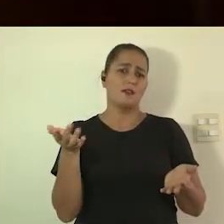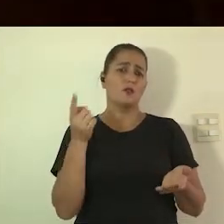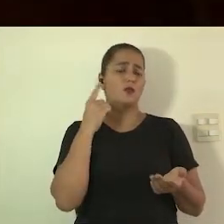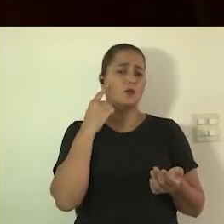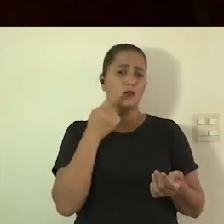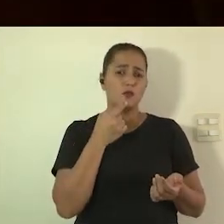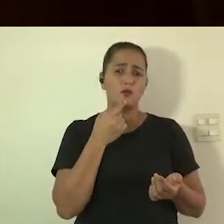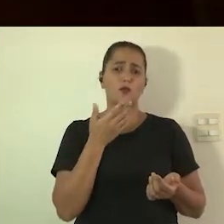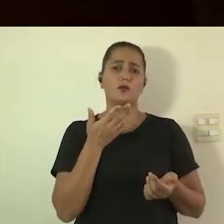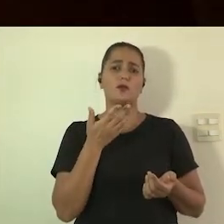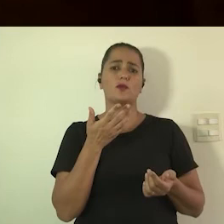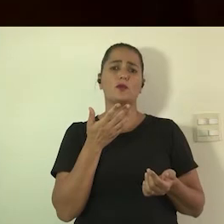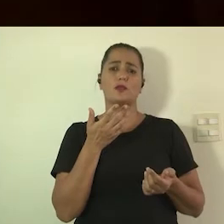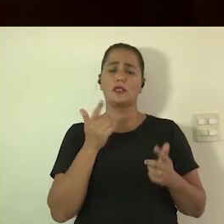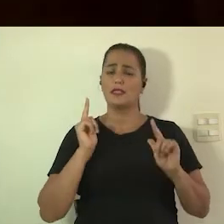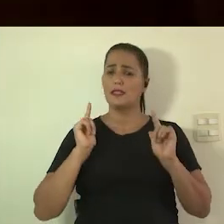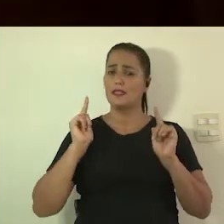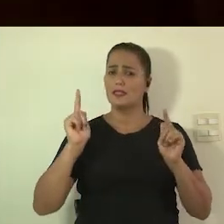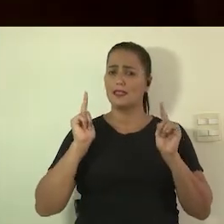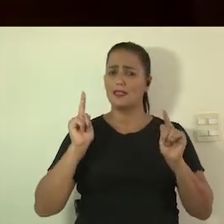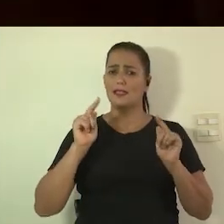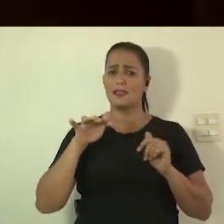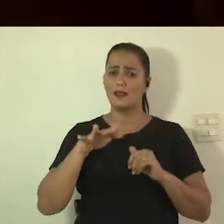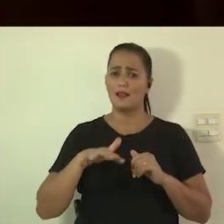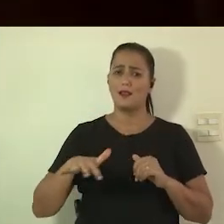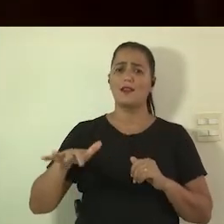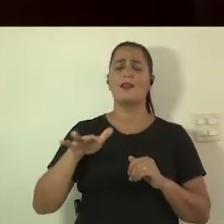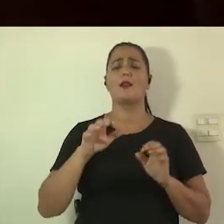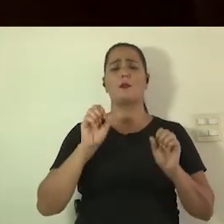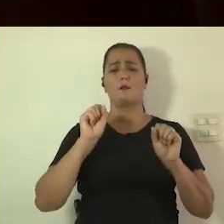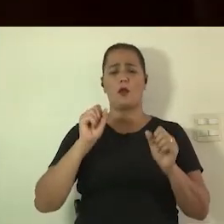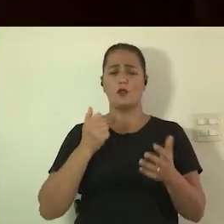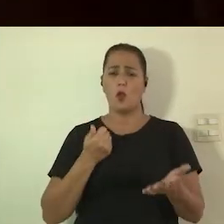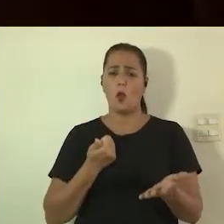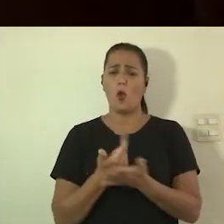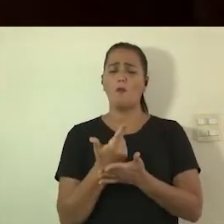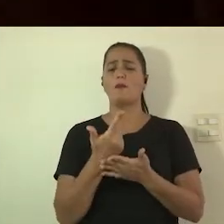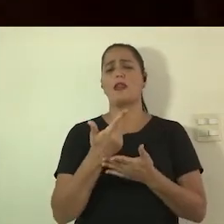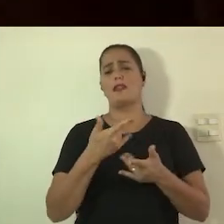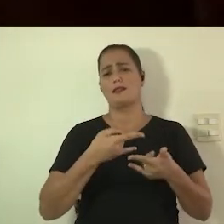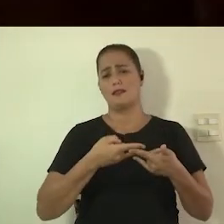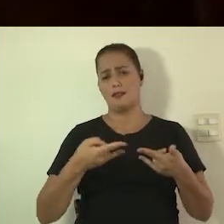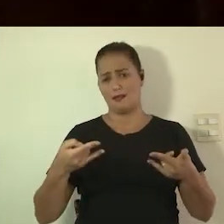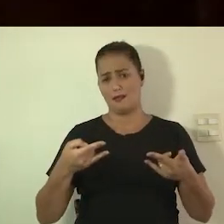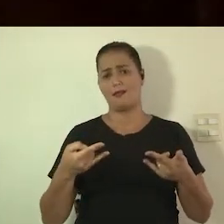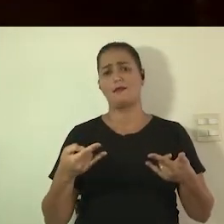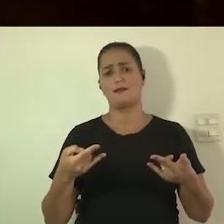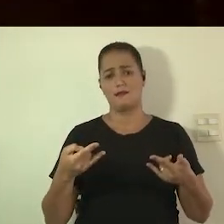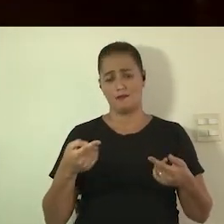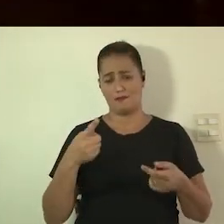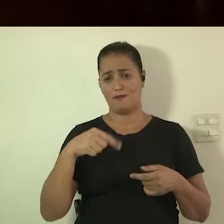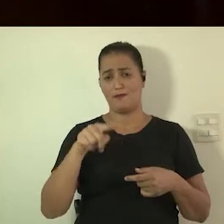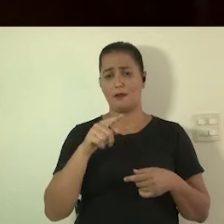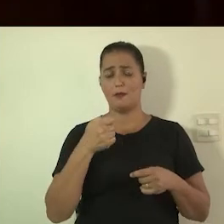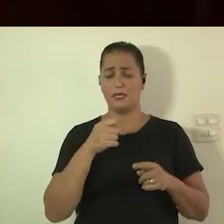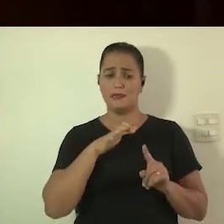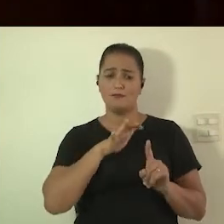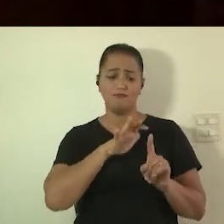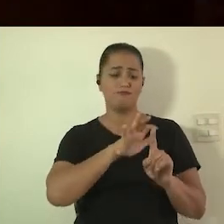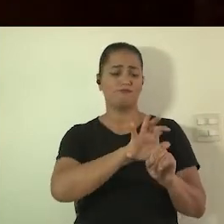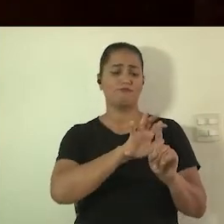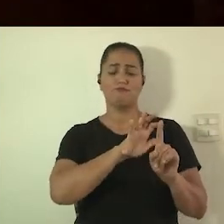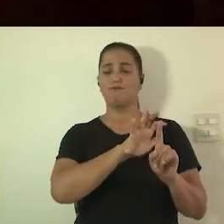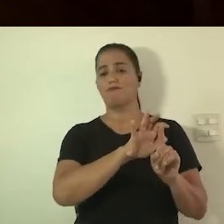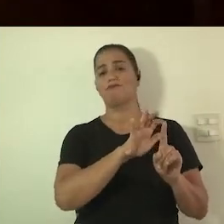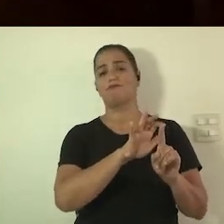surdos gostam de se divertir também são públicos como qualquer outro e podem comprar ingresso e aí vocês precisam pressionar de